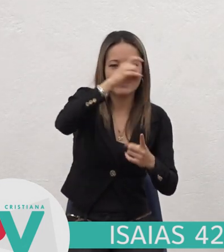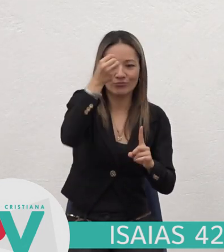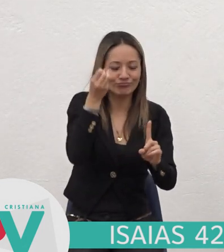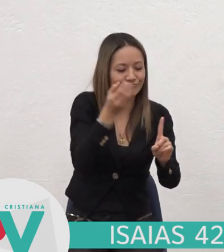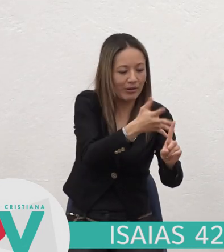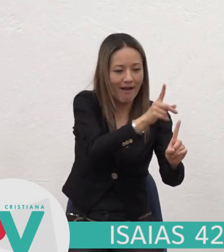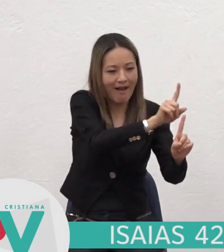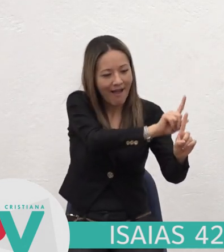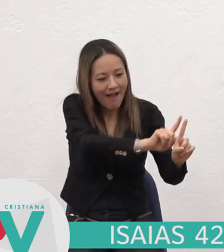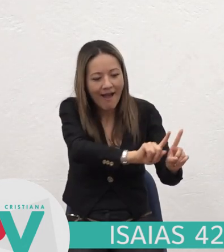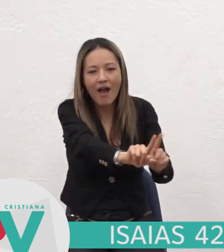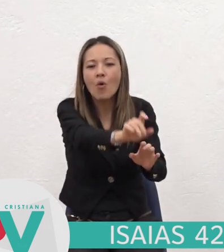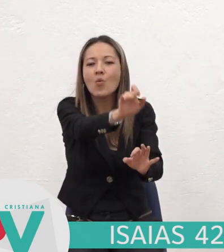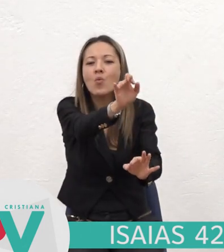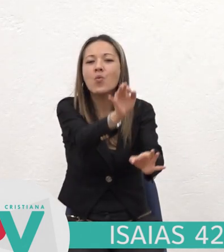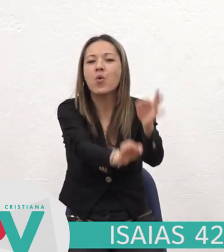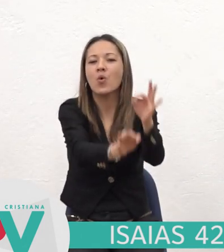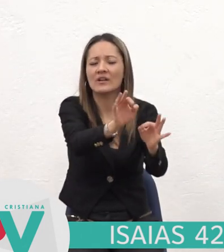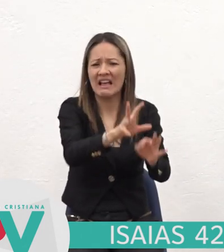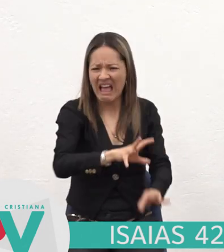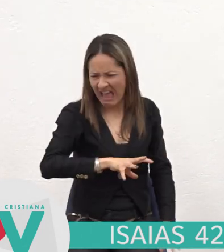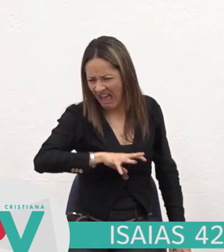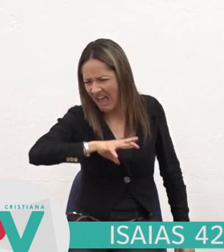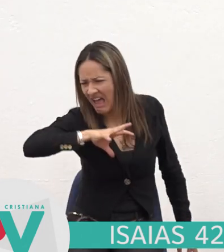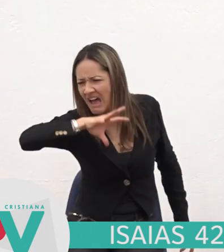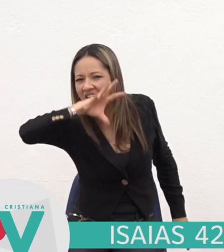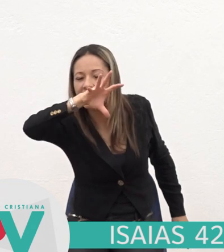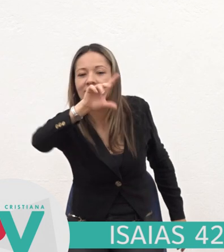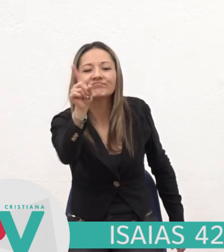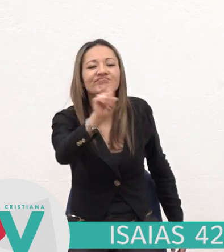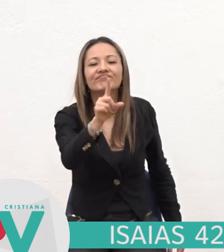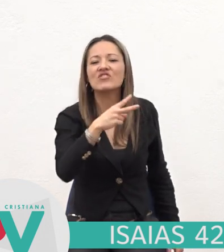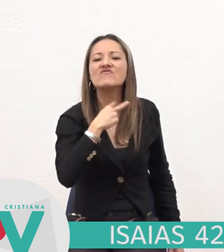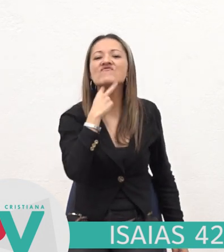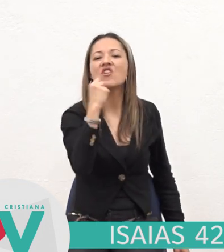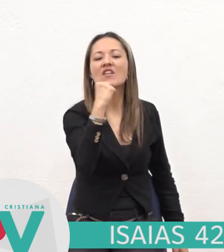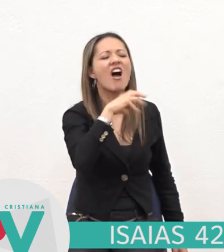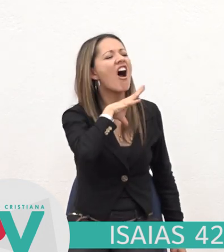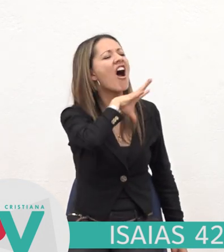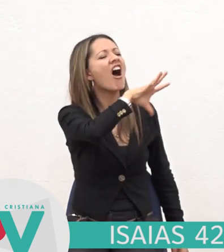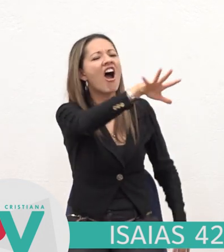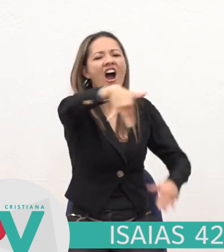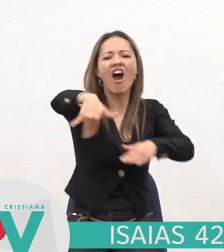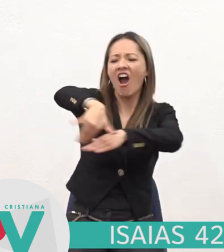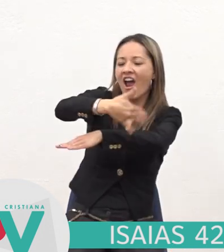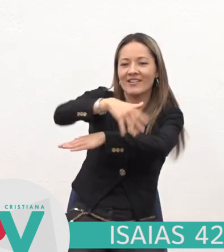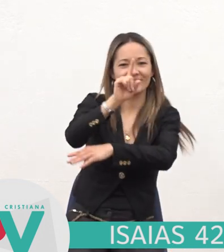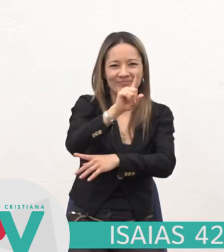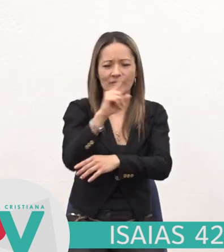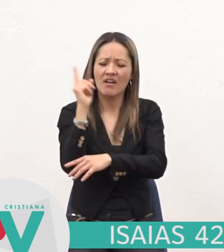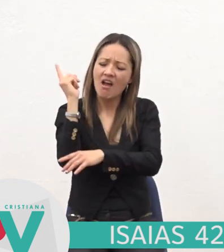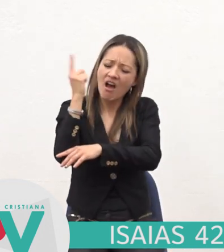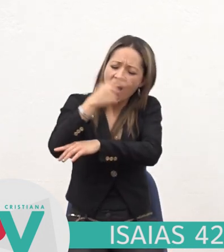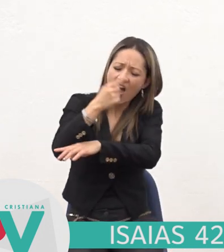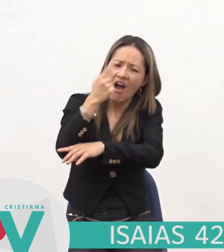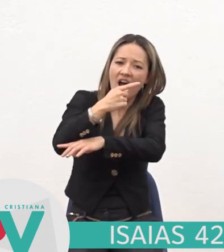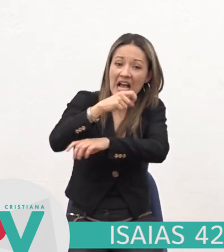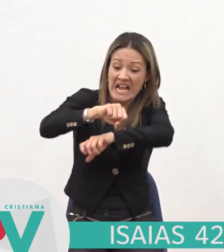naciones No gritará Ni alzará su voz Ni la hará oír En las calles No quebrará La caña cascada Ni apagará El pavo Y lo que